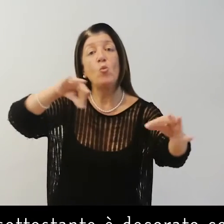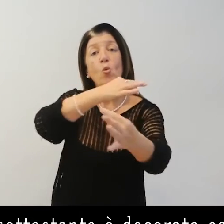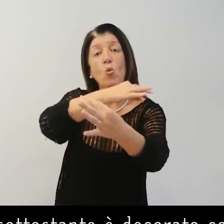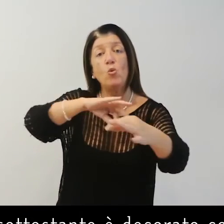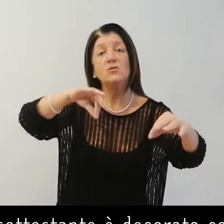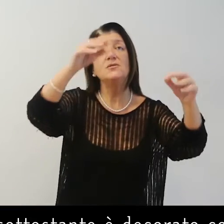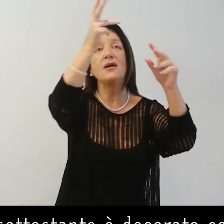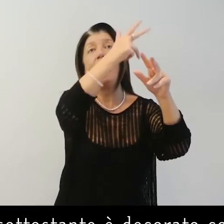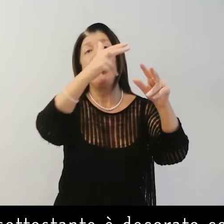poto in rievo